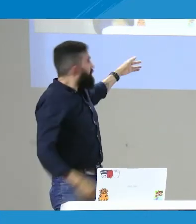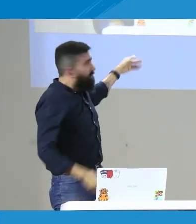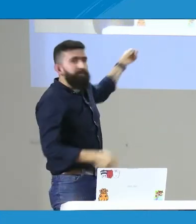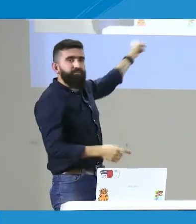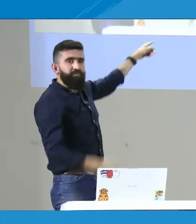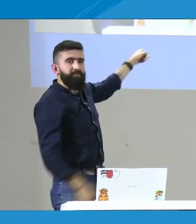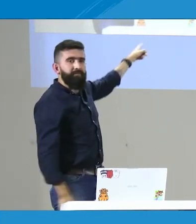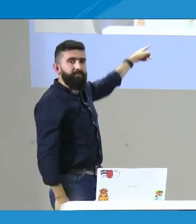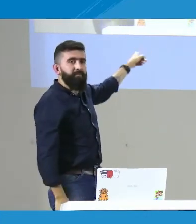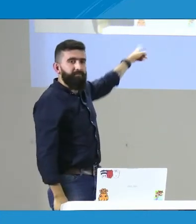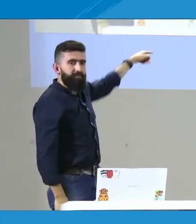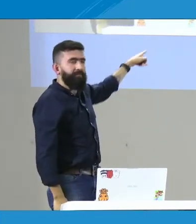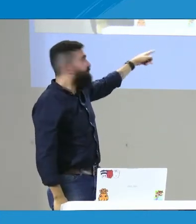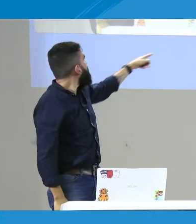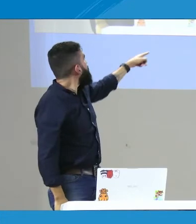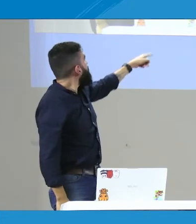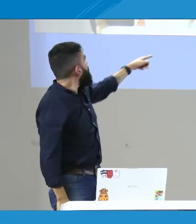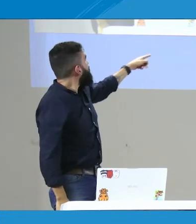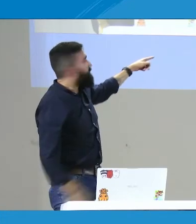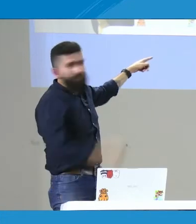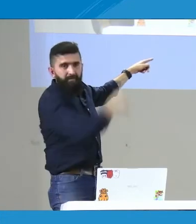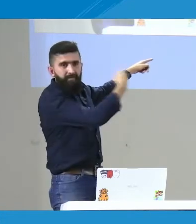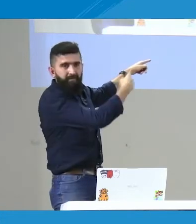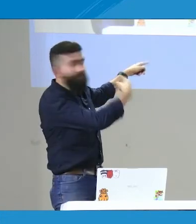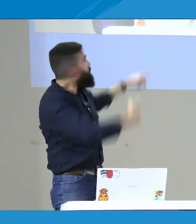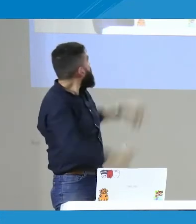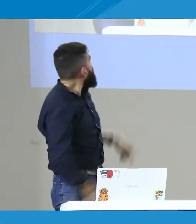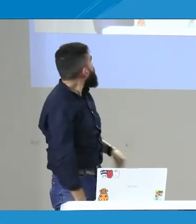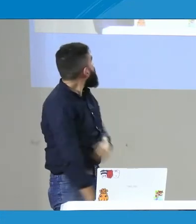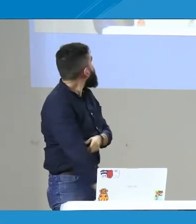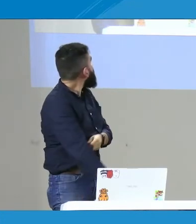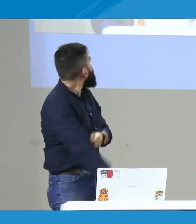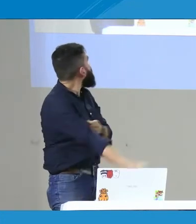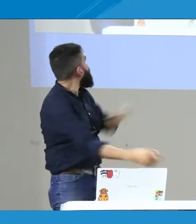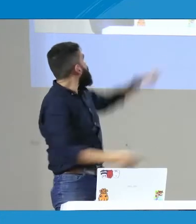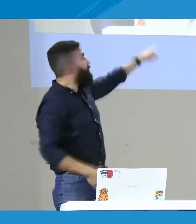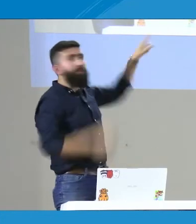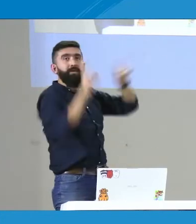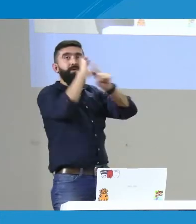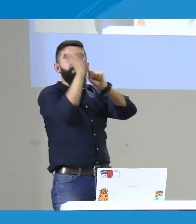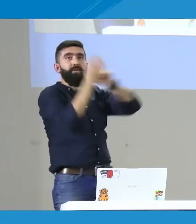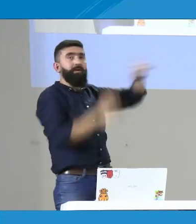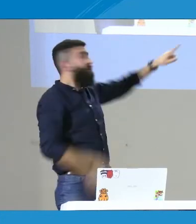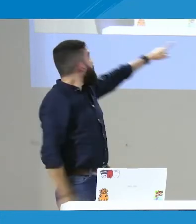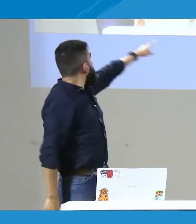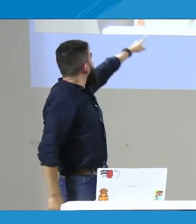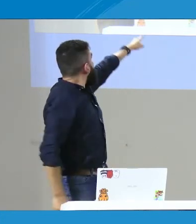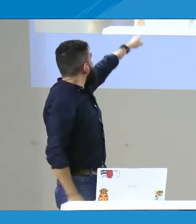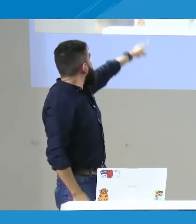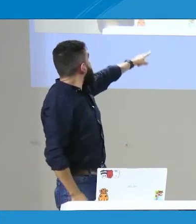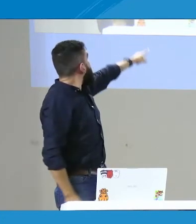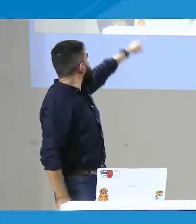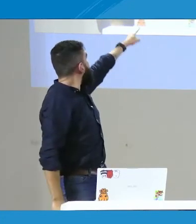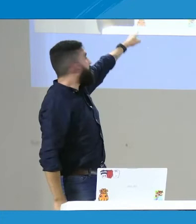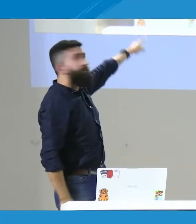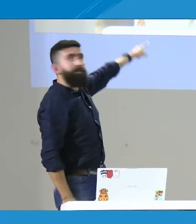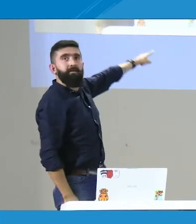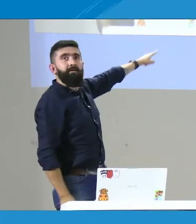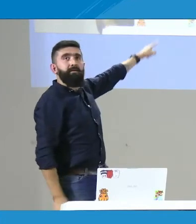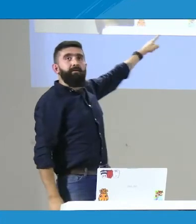referentes teóricos que hablan acerca de esto. ¿Le puedes dar la siguiente, por favor? Entonces, aquí vemos el